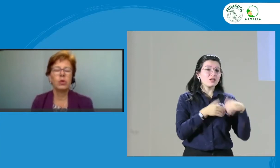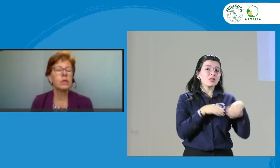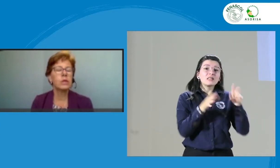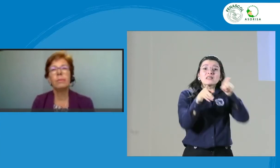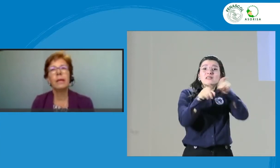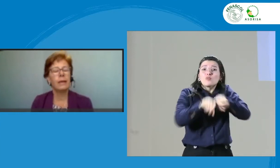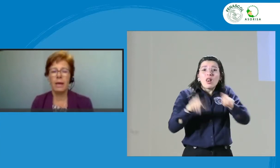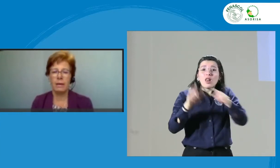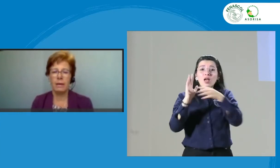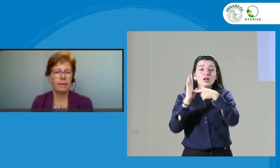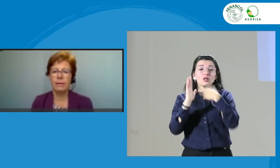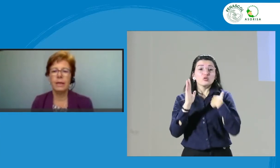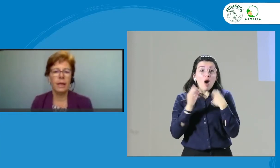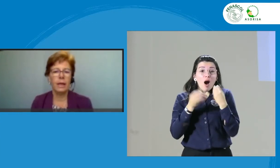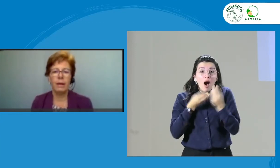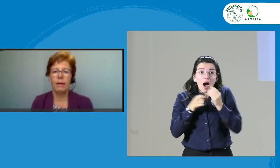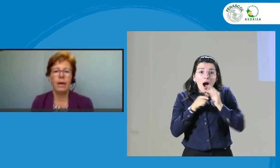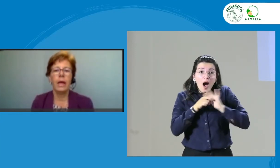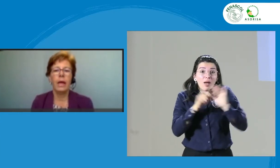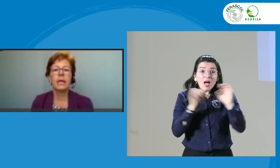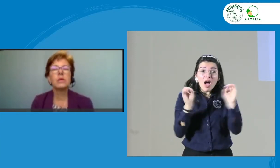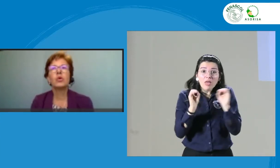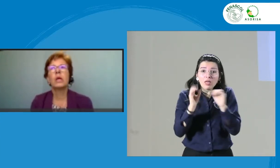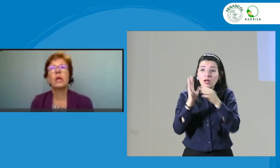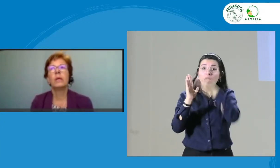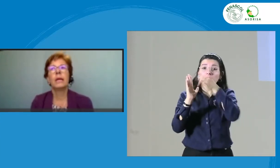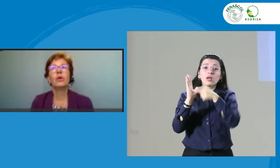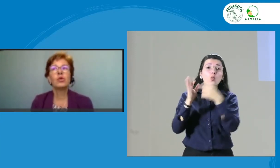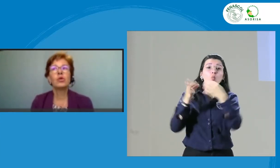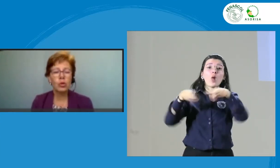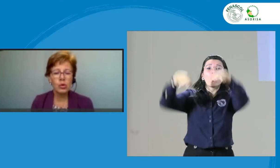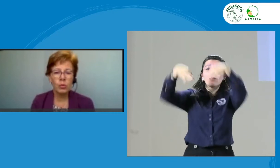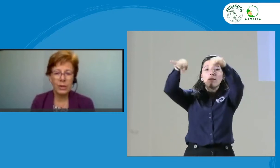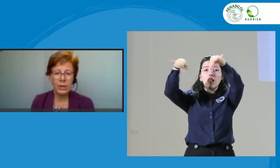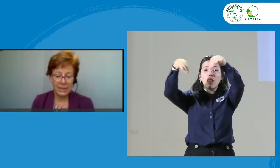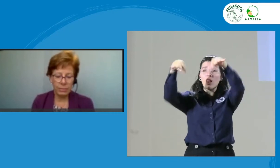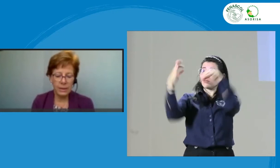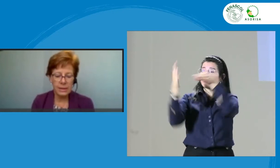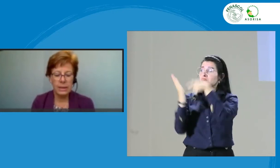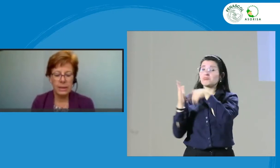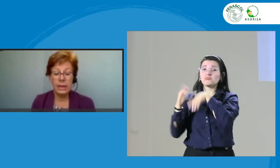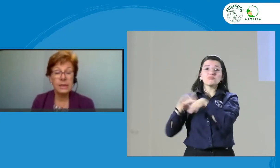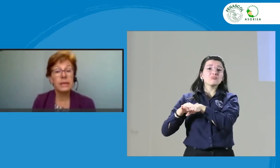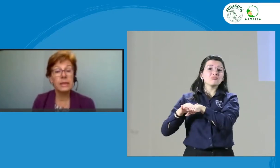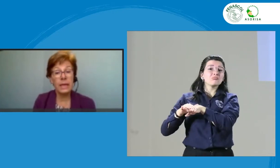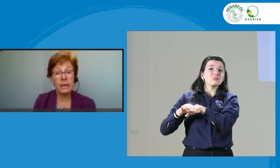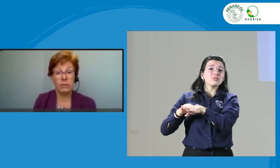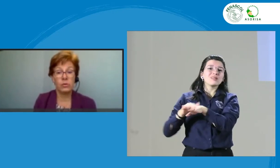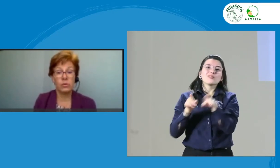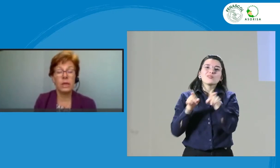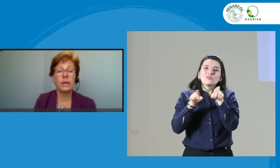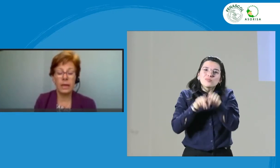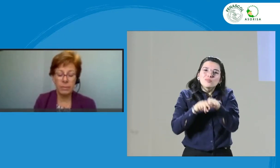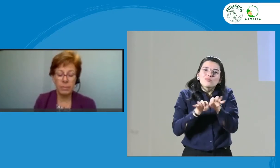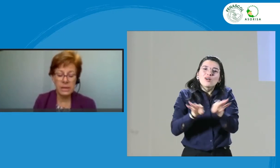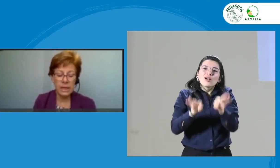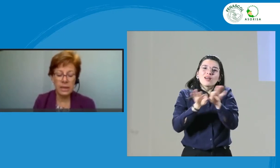no sirve de nada. Es responsabilidad de nosotros como intérpretes ejercitarnos en la capacidad de